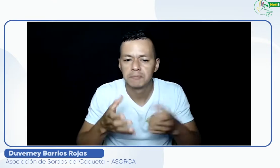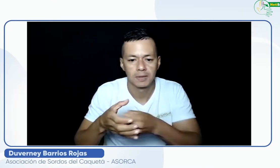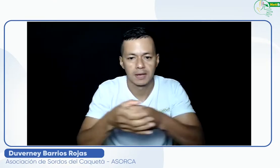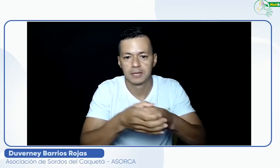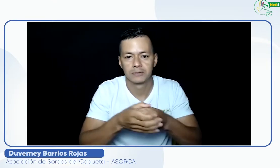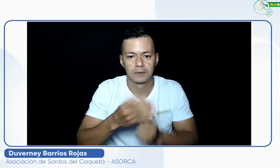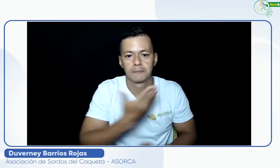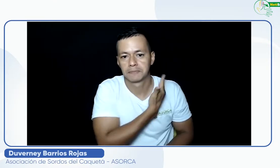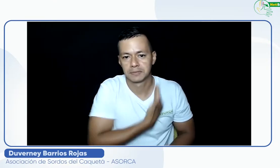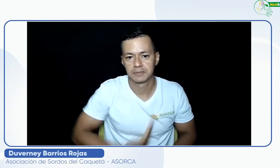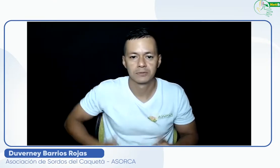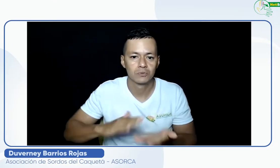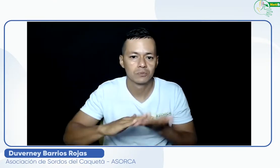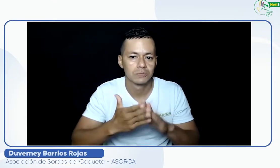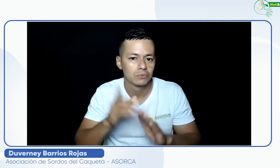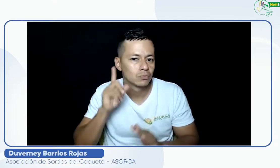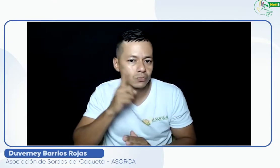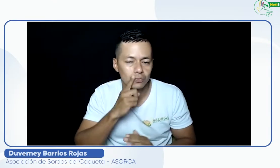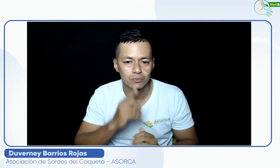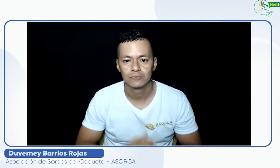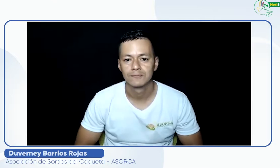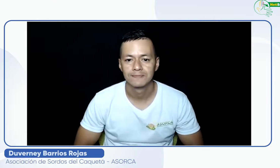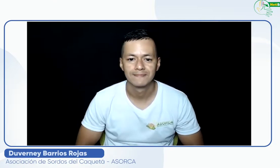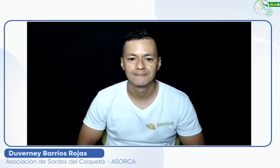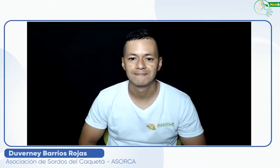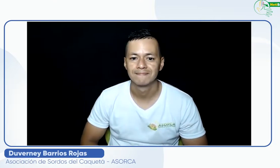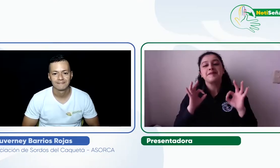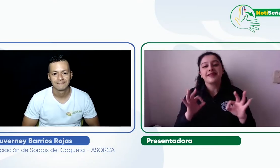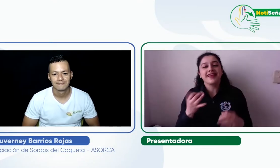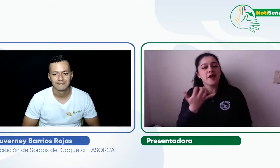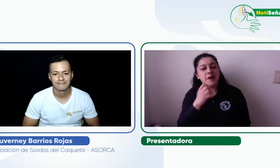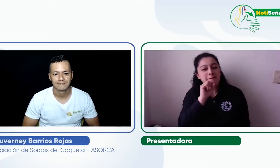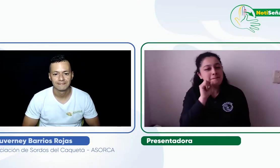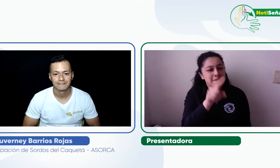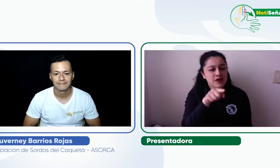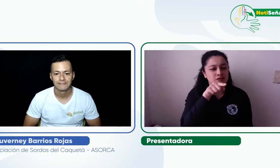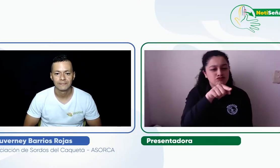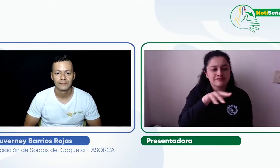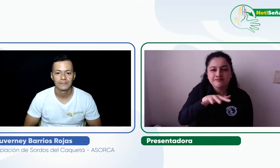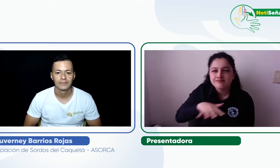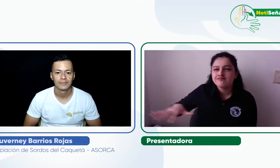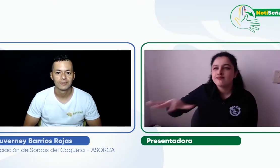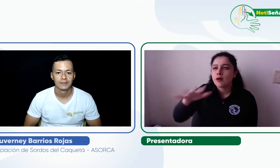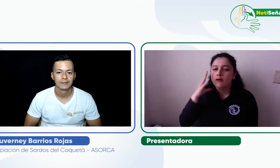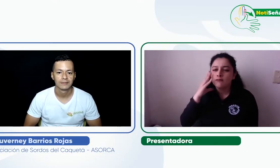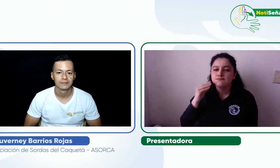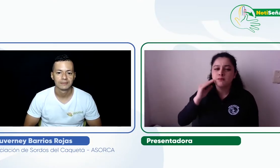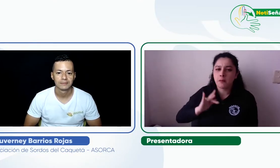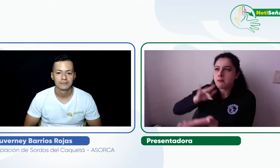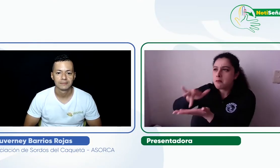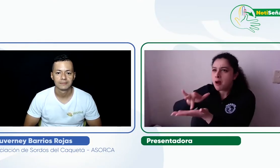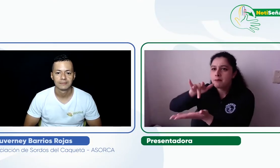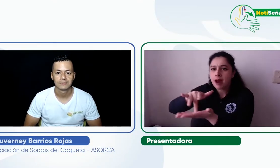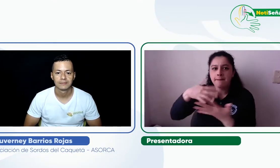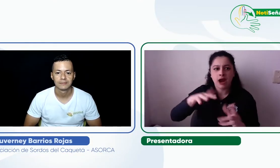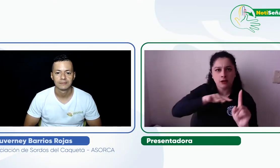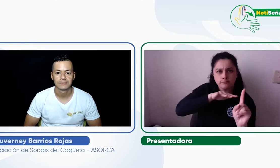represento a la comunidad sorda, soy el presidente de la asociación. Ah, perfecto. Quiero preguntarte, en diversos espacios de